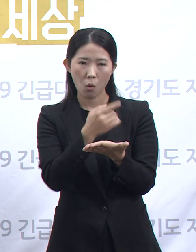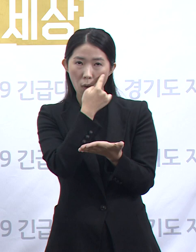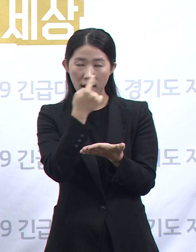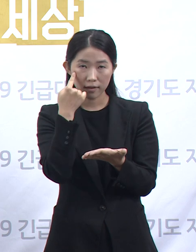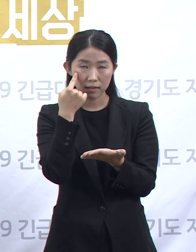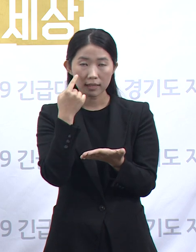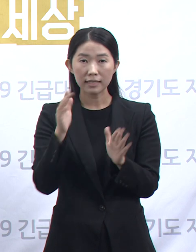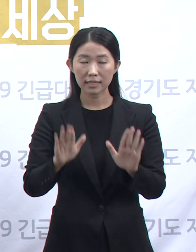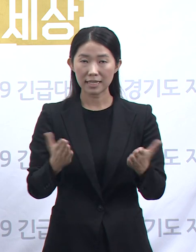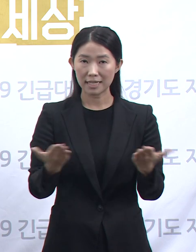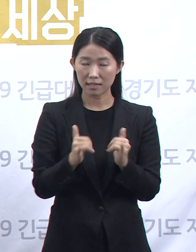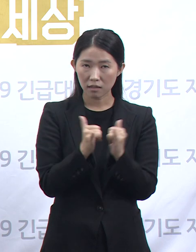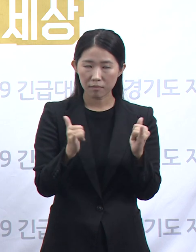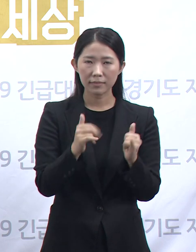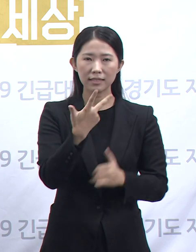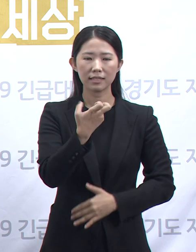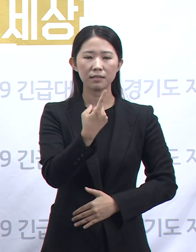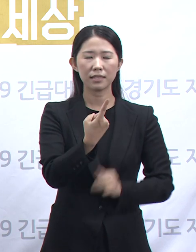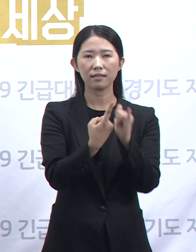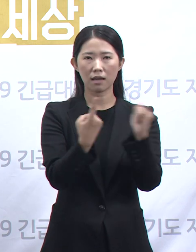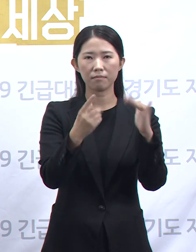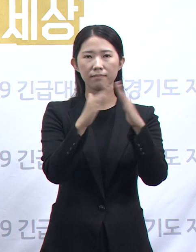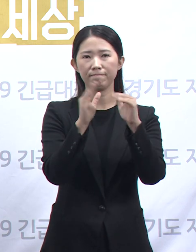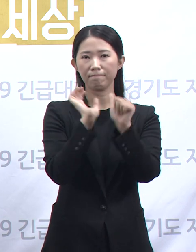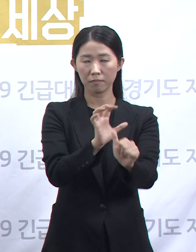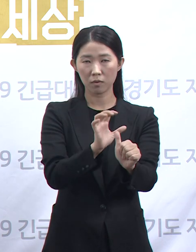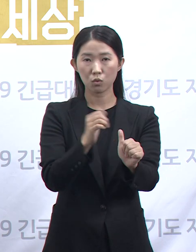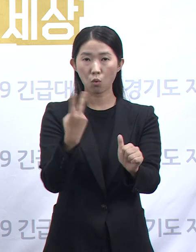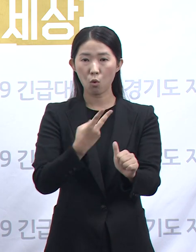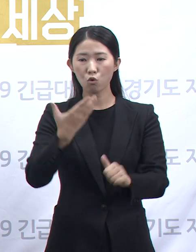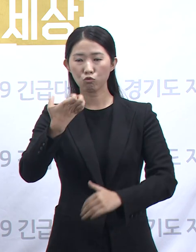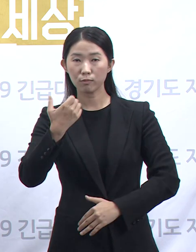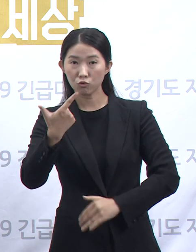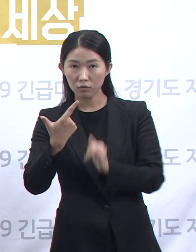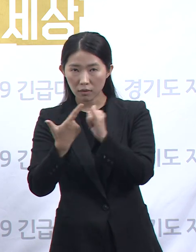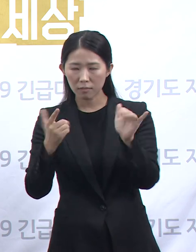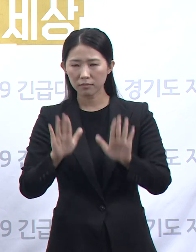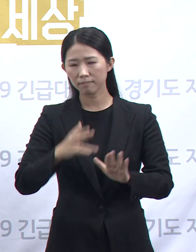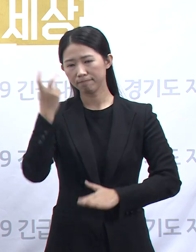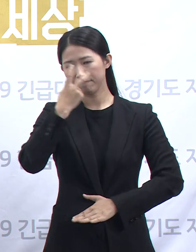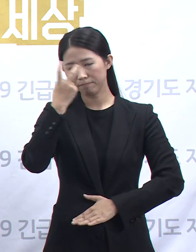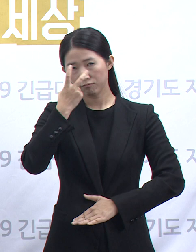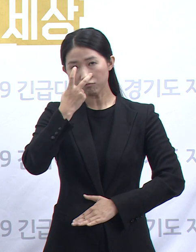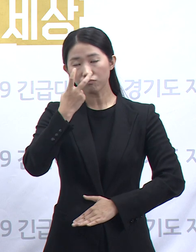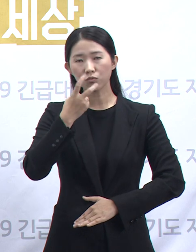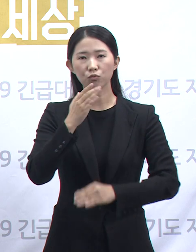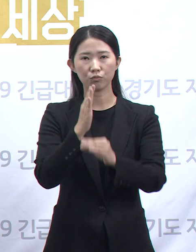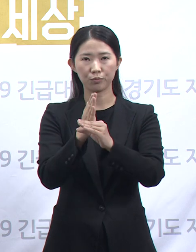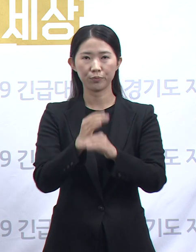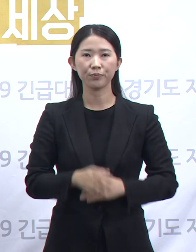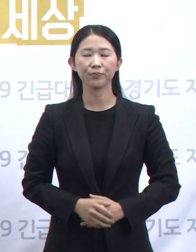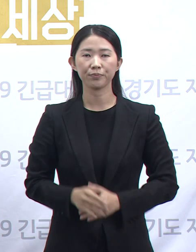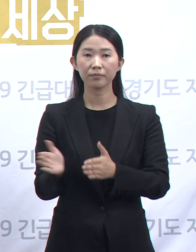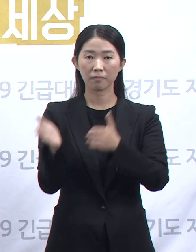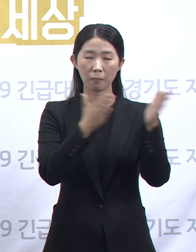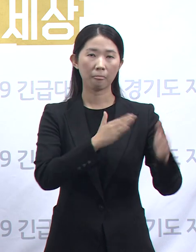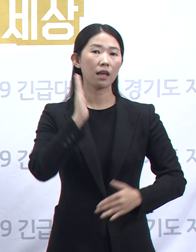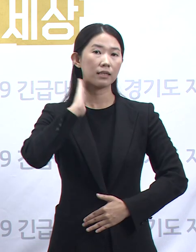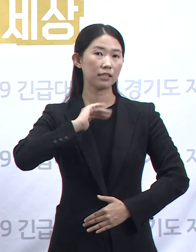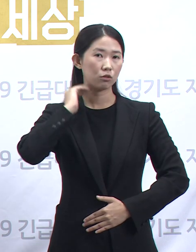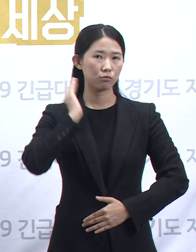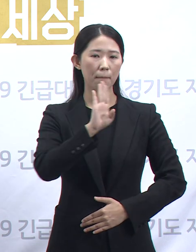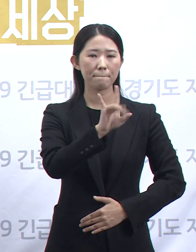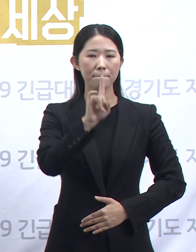71명을 자가격리 조치하고, 96명에 대해서는 능농 감시 중입니다. 다음으로 의정부 백병원 관련 확진